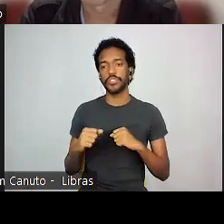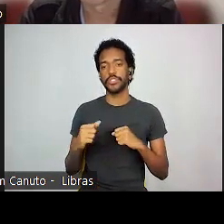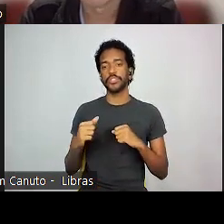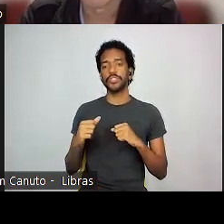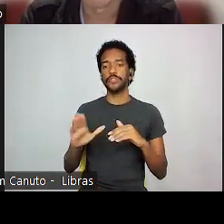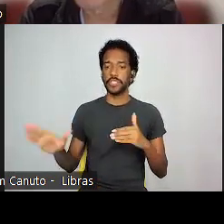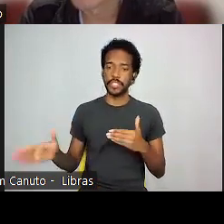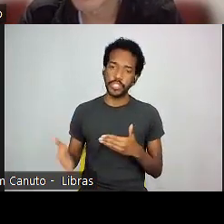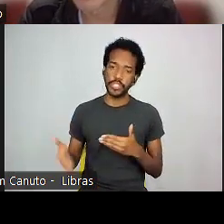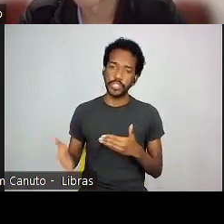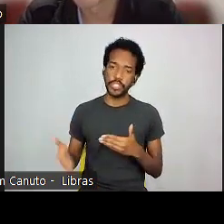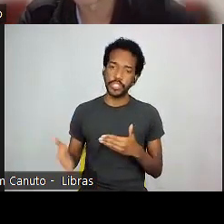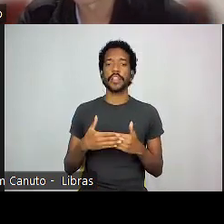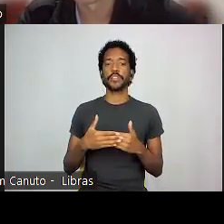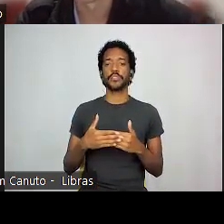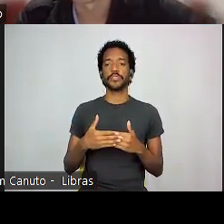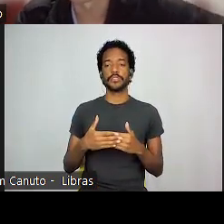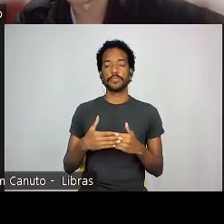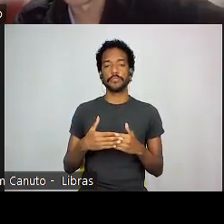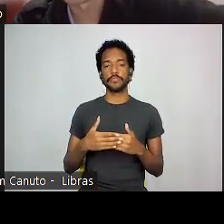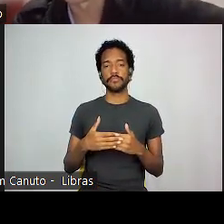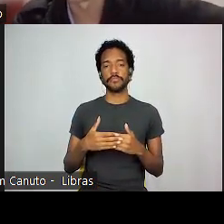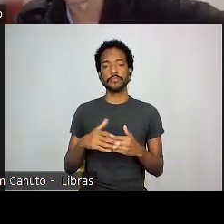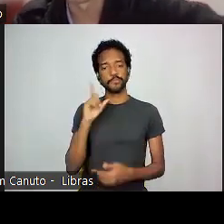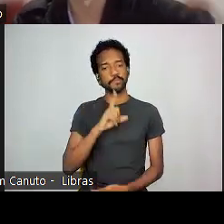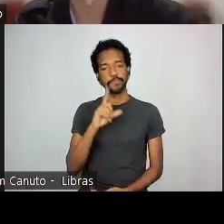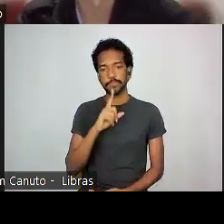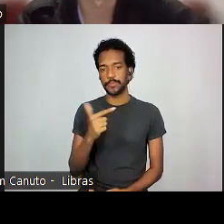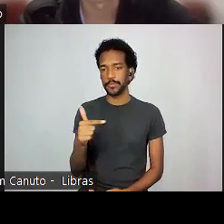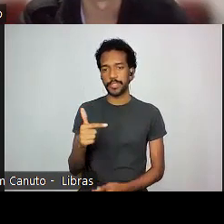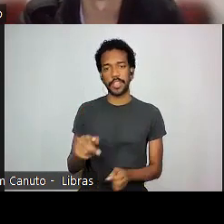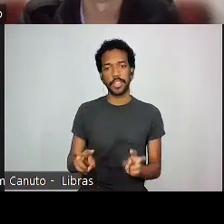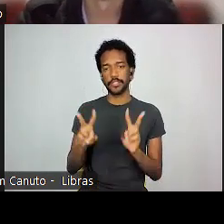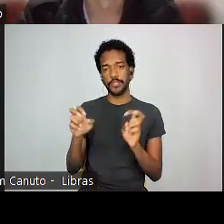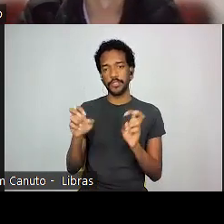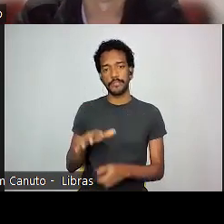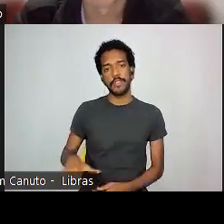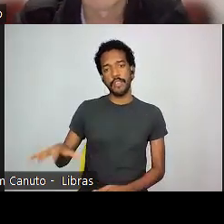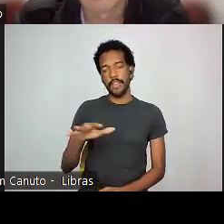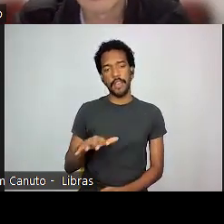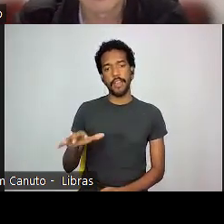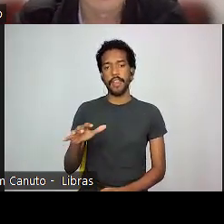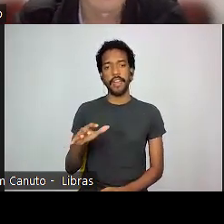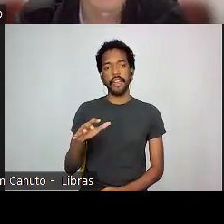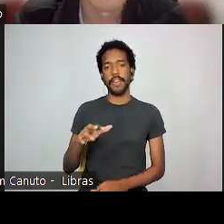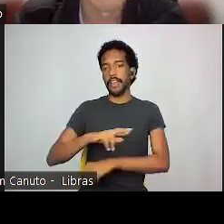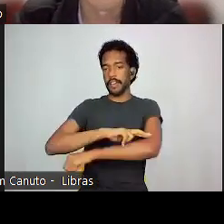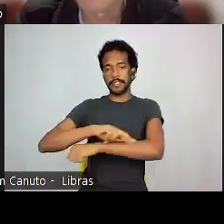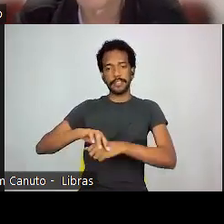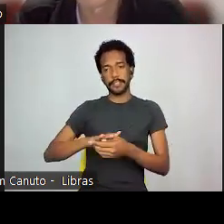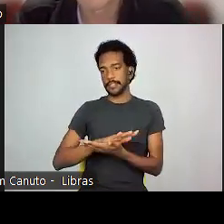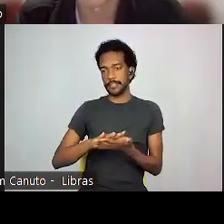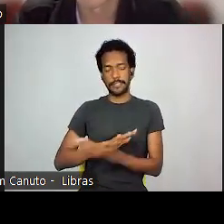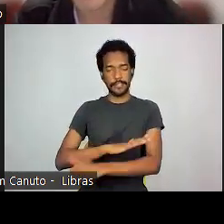fechado, mesmo nos Estados Unidos não tem essa ideia de ser um termo racista, mas, enfim,